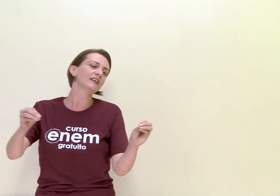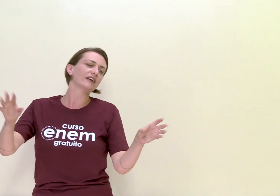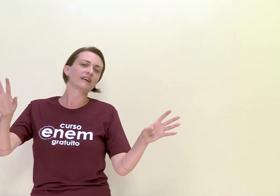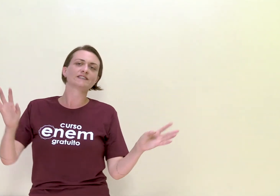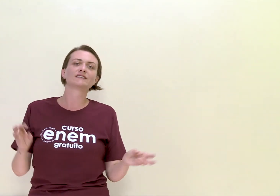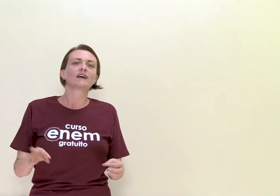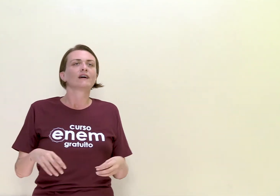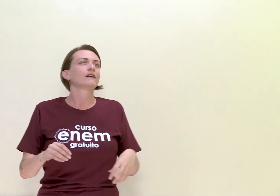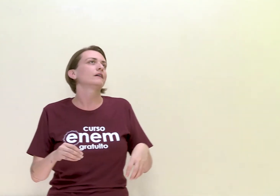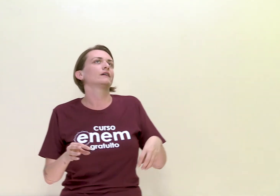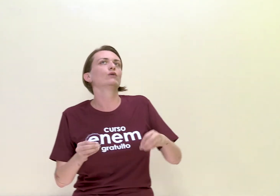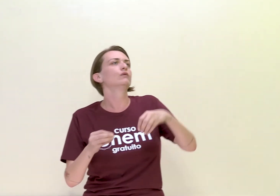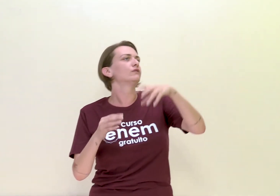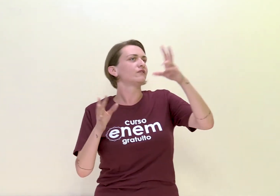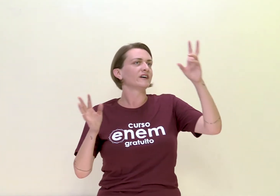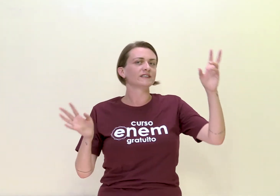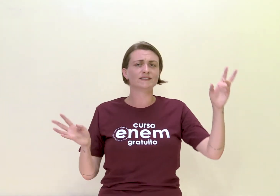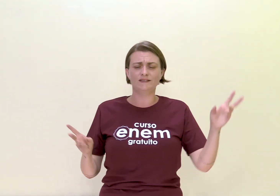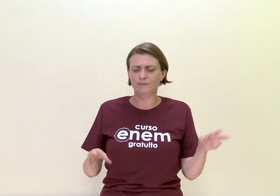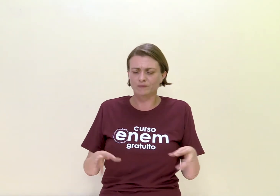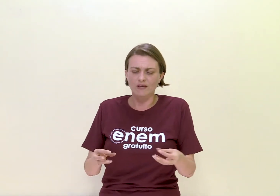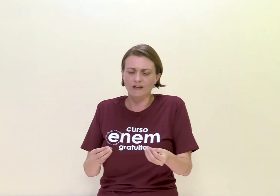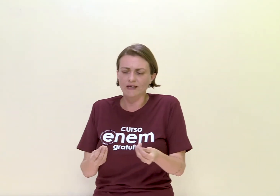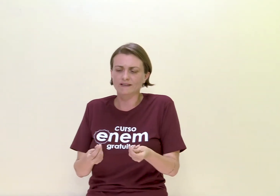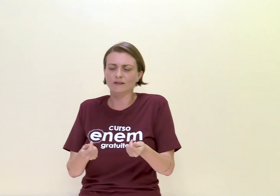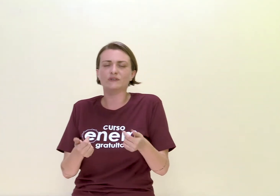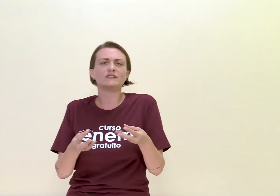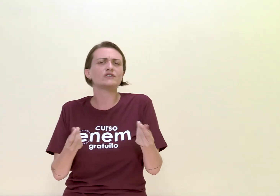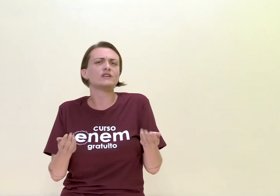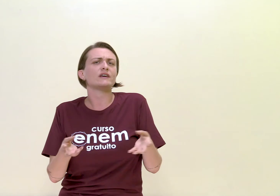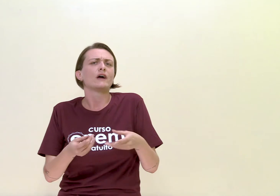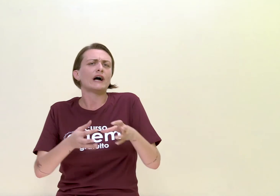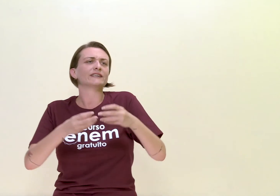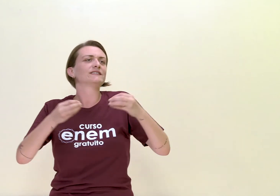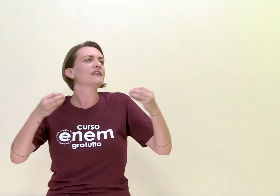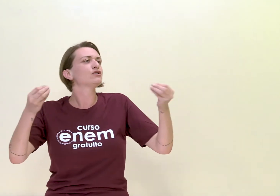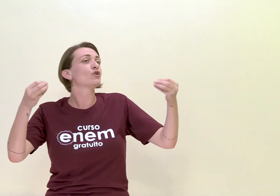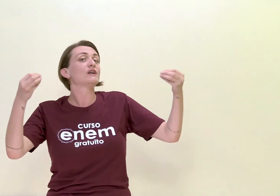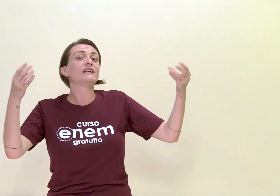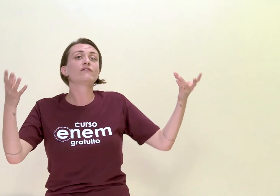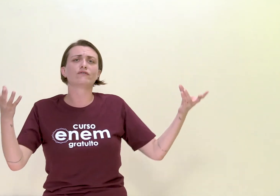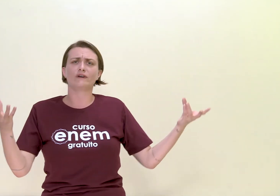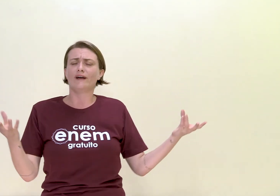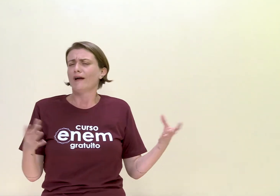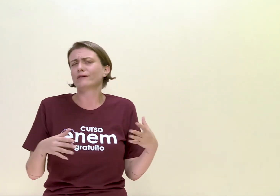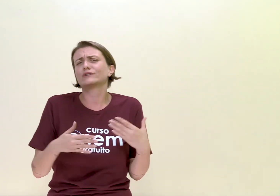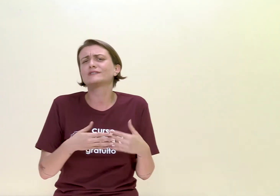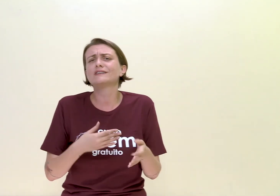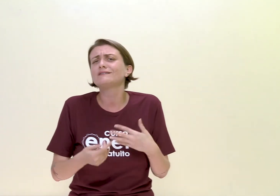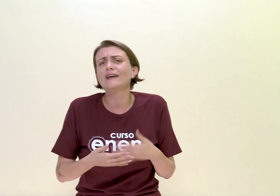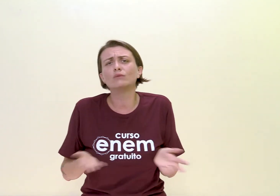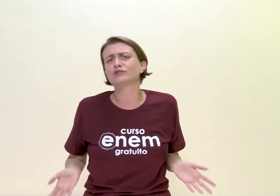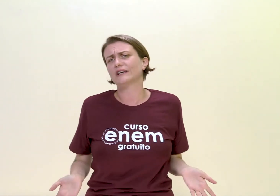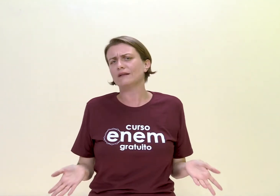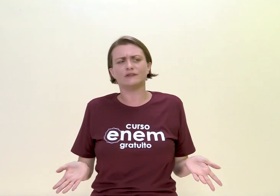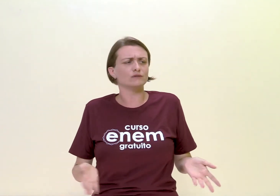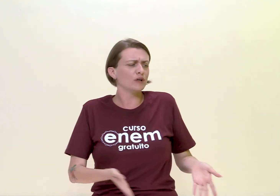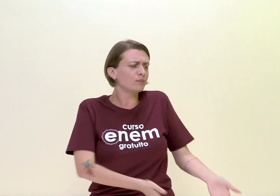ovelhinhas, uvas, tem essa coisa de azeite de oliva, uma coisa que nem tem como chegar no Brasil, não tem como